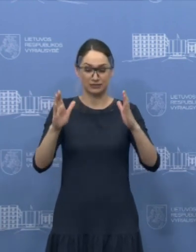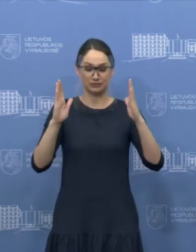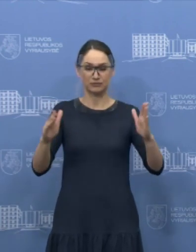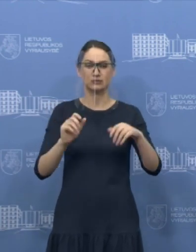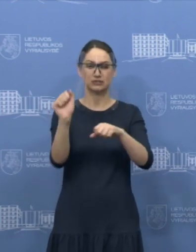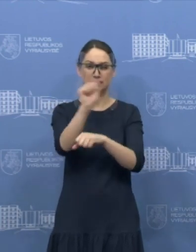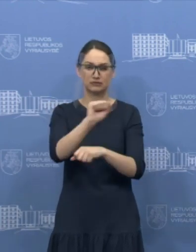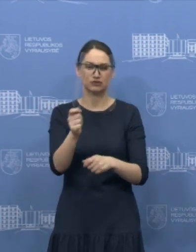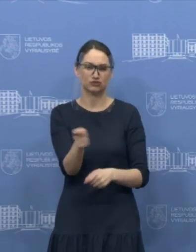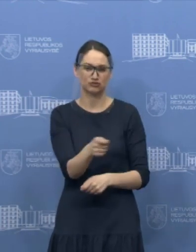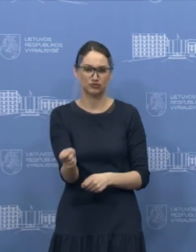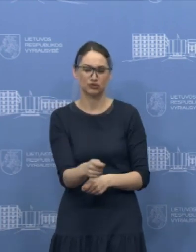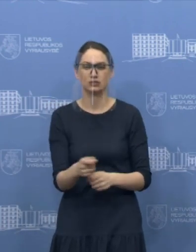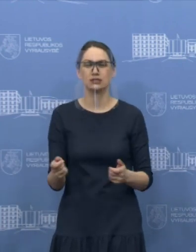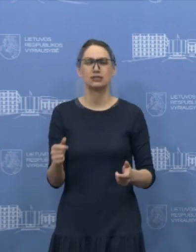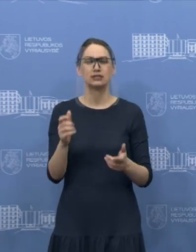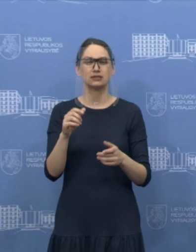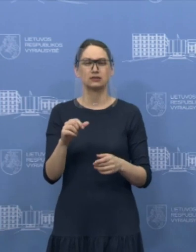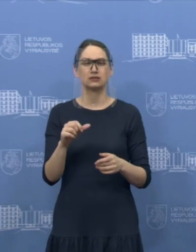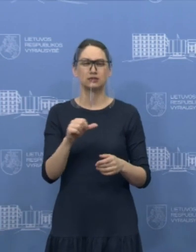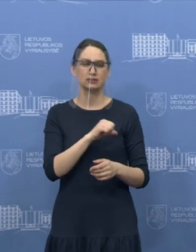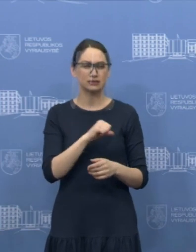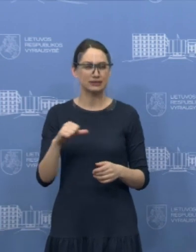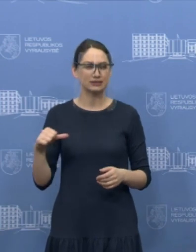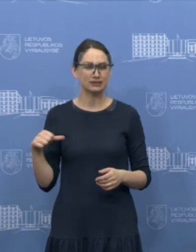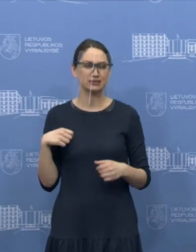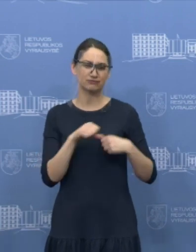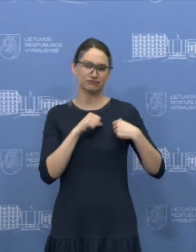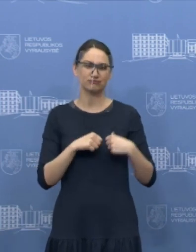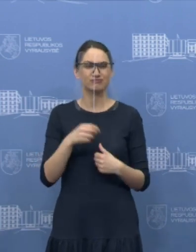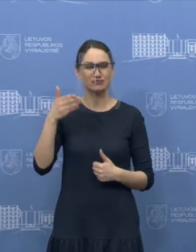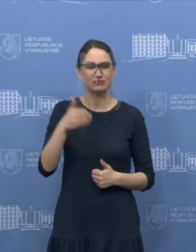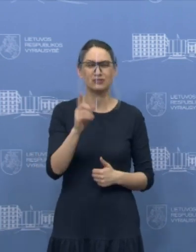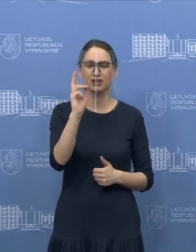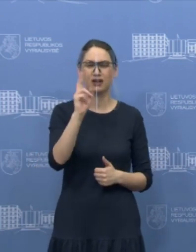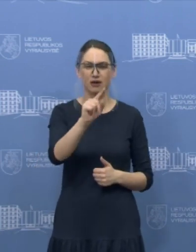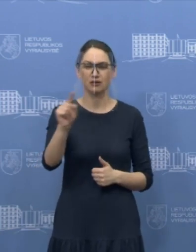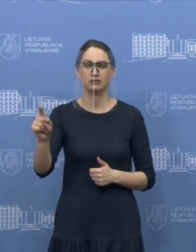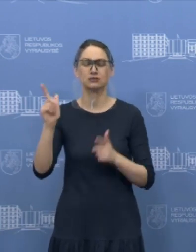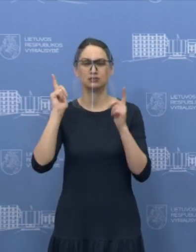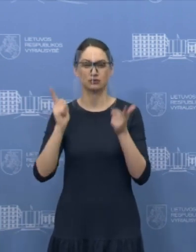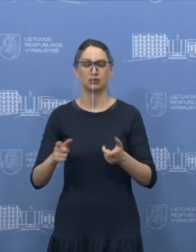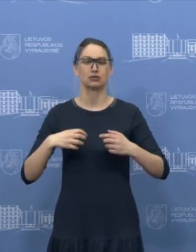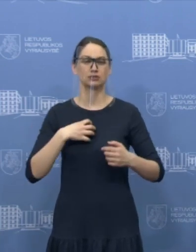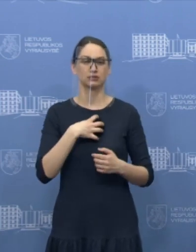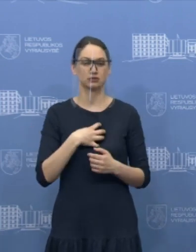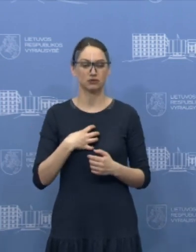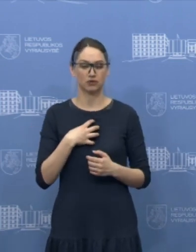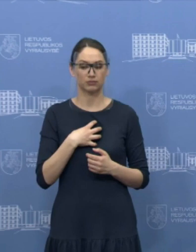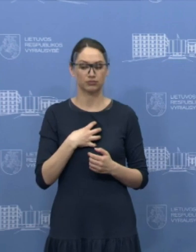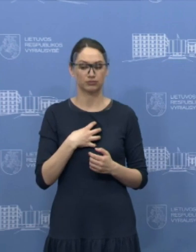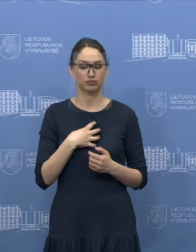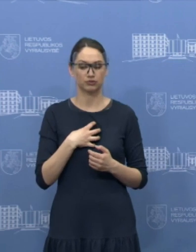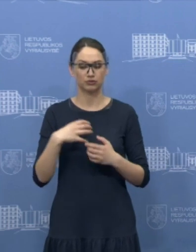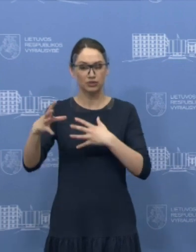Savonorystė yra pagrindinis ženklas ir iššūkis artimiausių metų. Svarbu, kad suteltume tuos, kurie